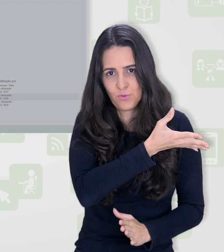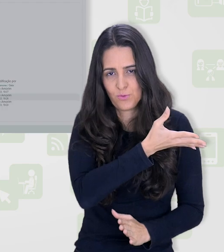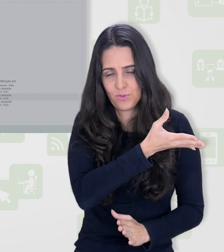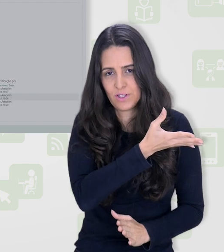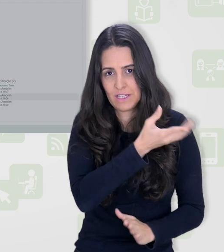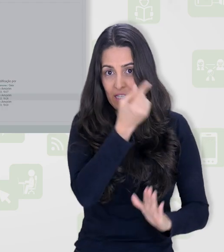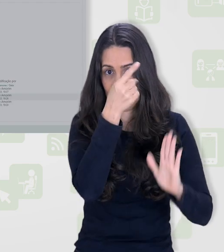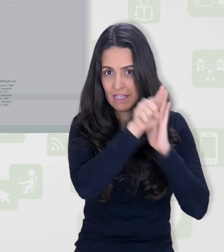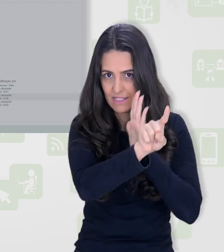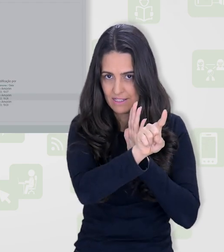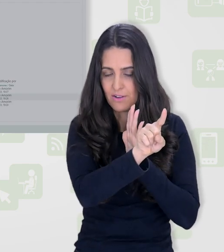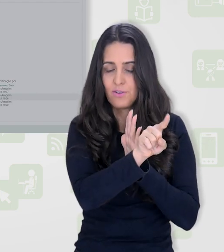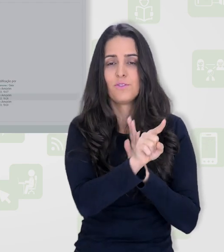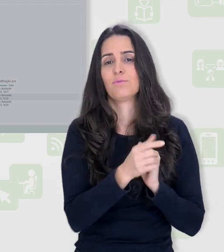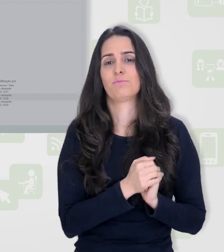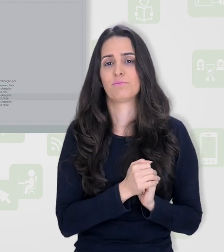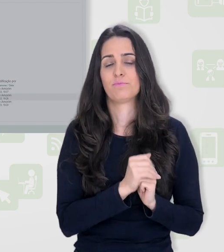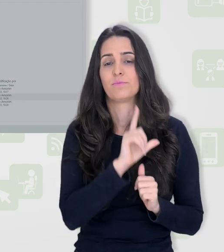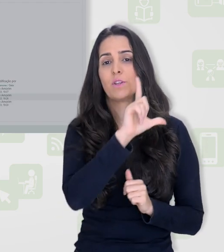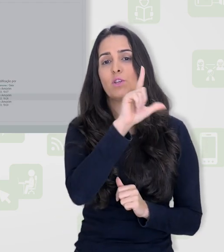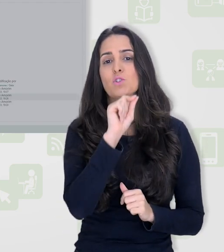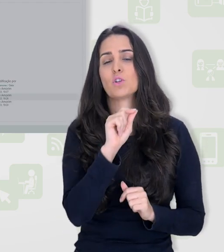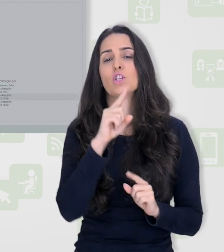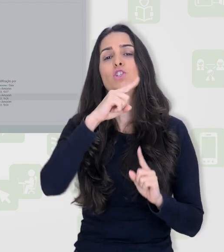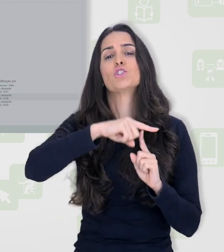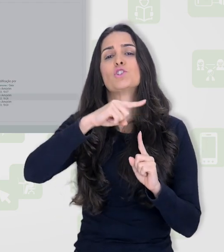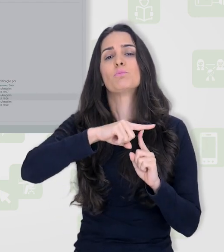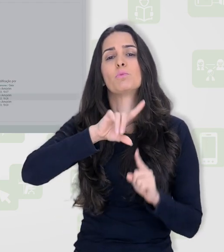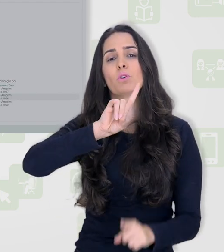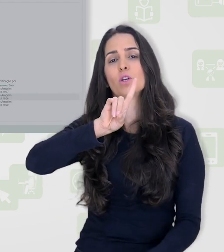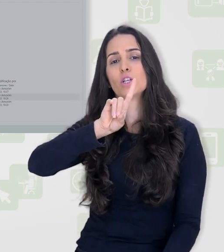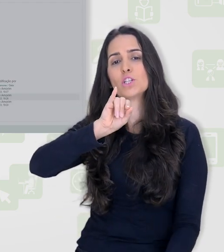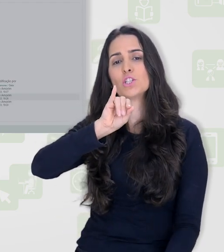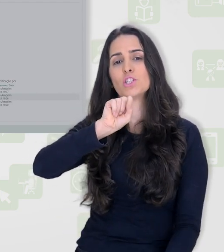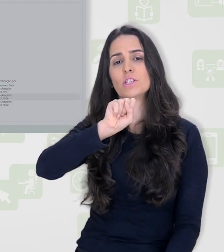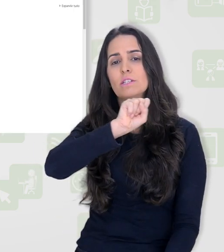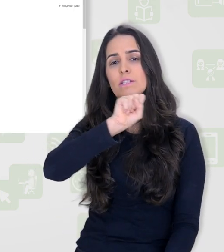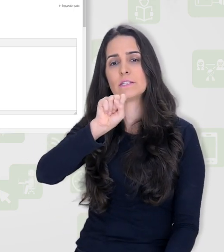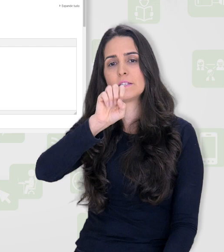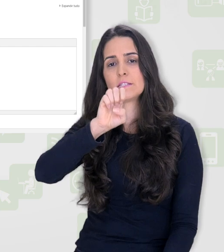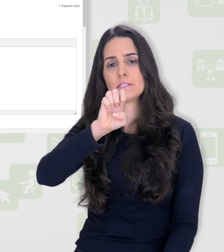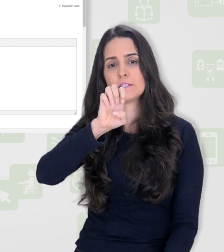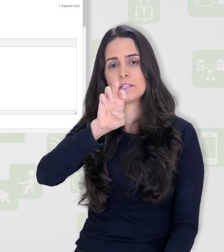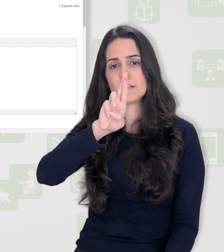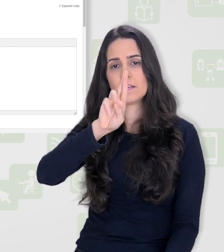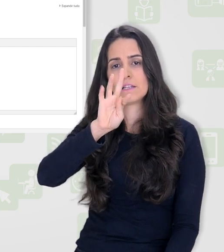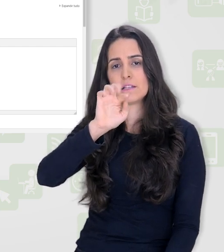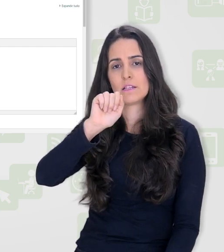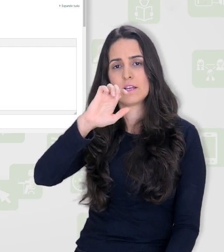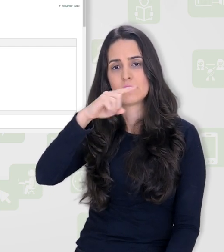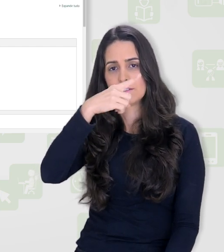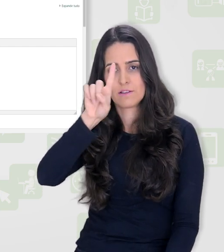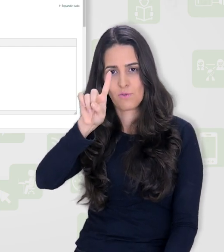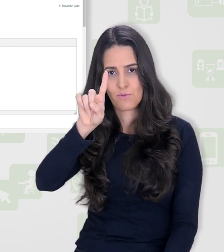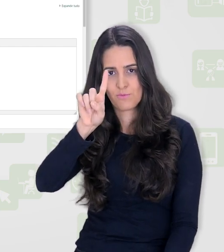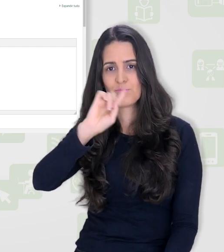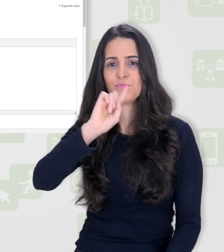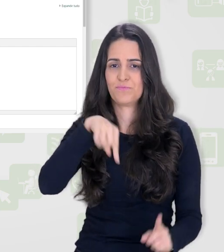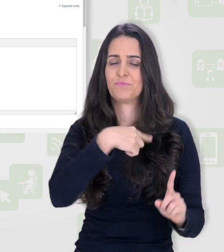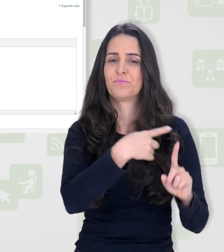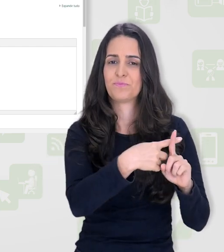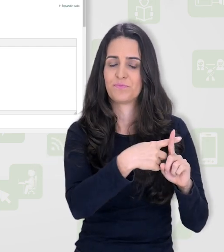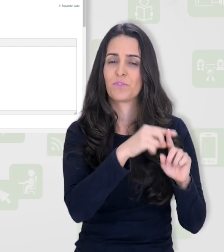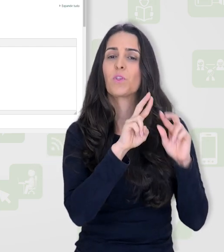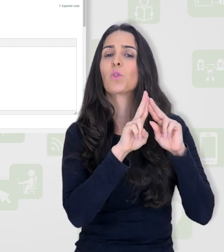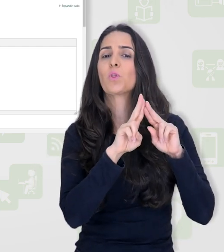questão, vamos escolher a questão dissertação e adicionar. Então, damos um nome para